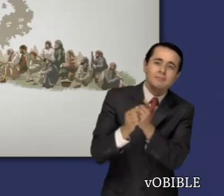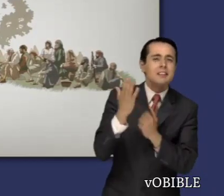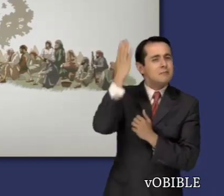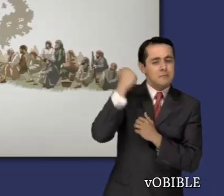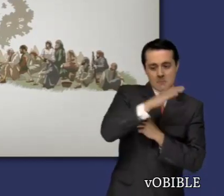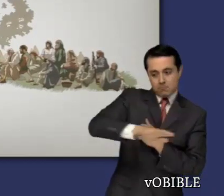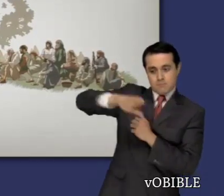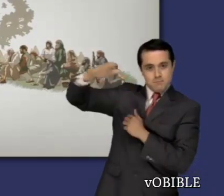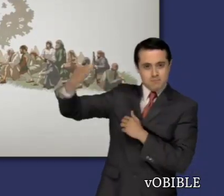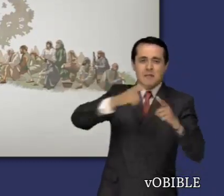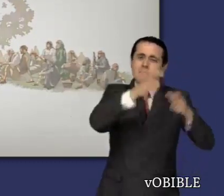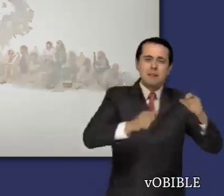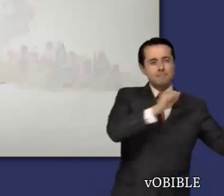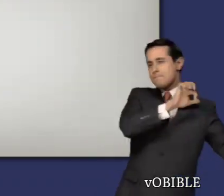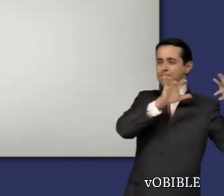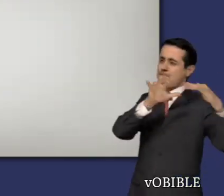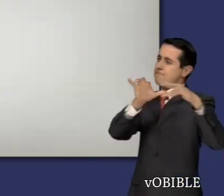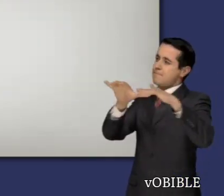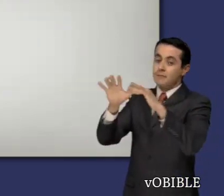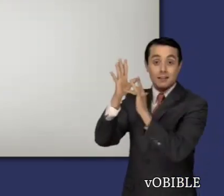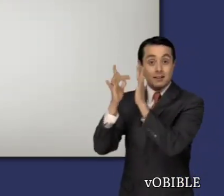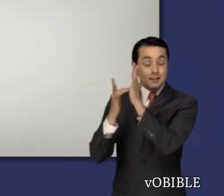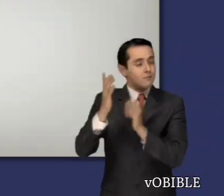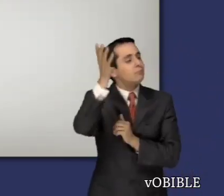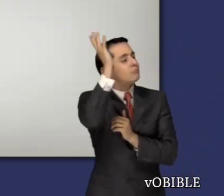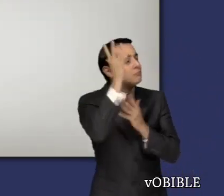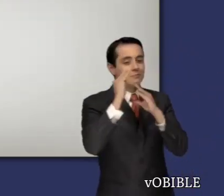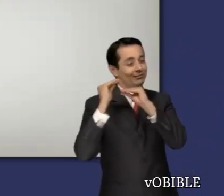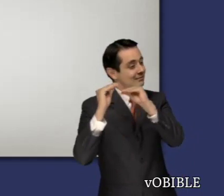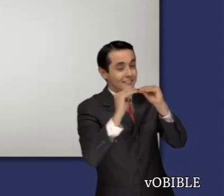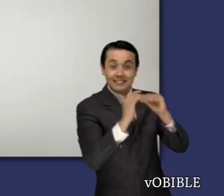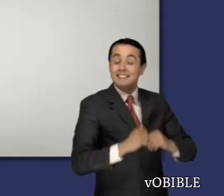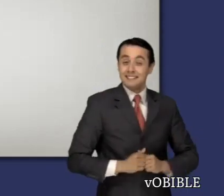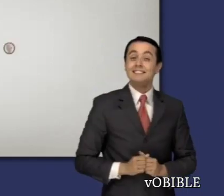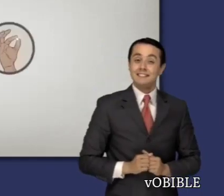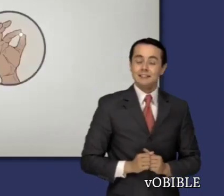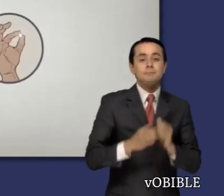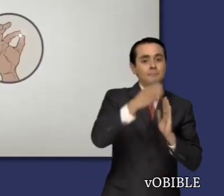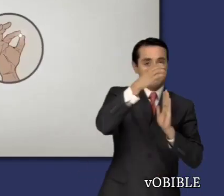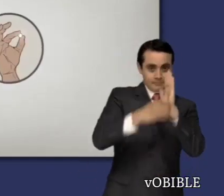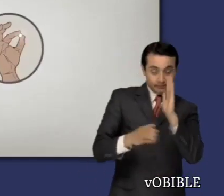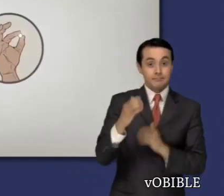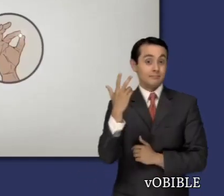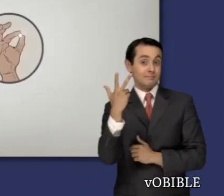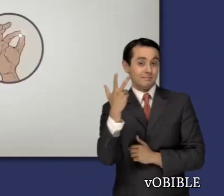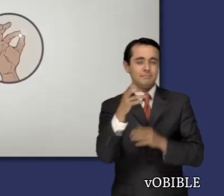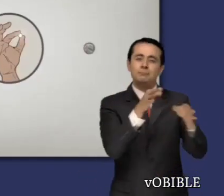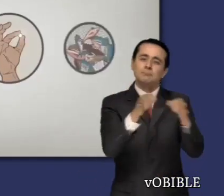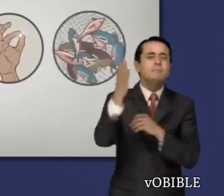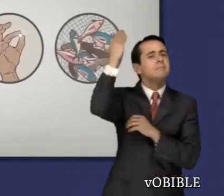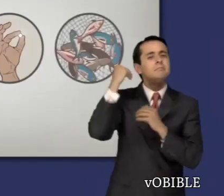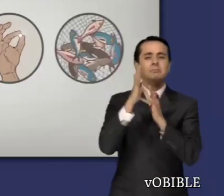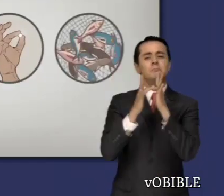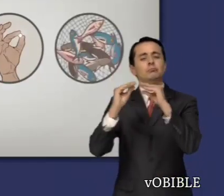Monte. Además, contiene muchas ilustraciones de Jesús, como la del trigo y la mala hierba, la de la perla de gran valor y la de